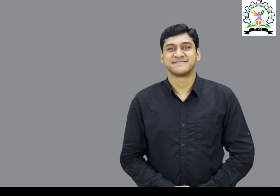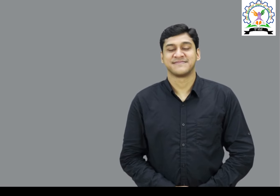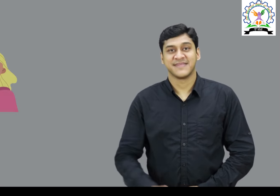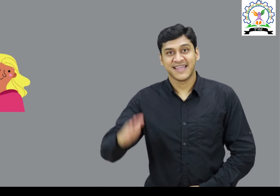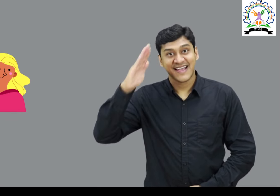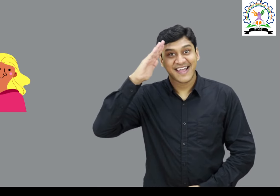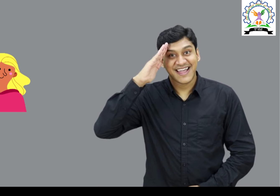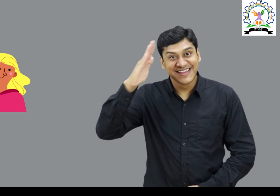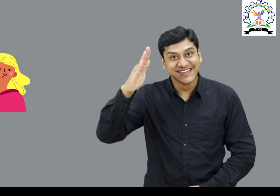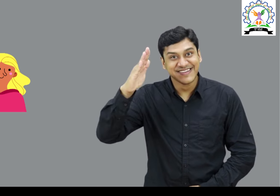हलो